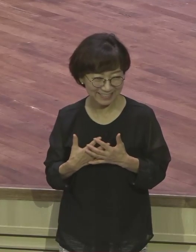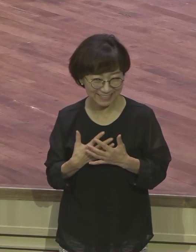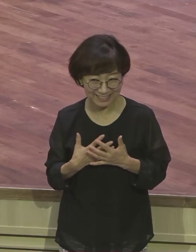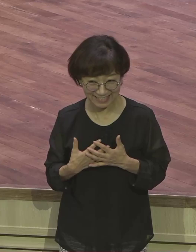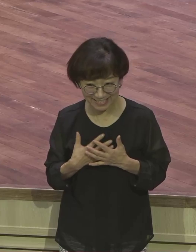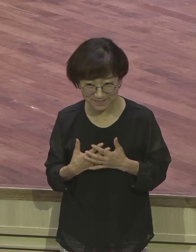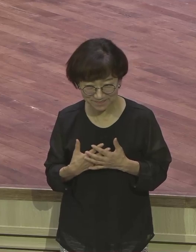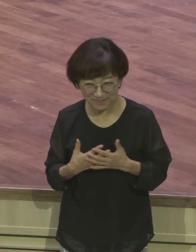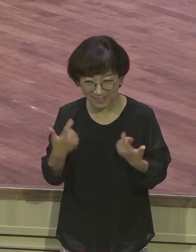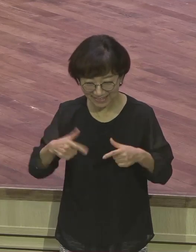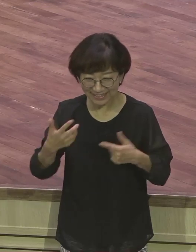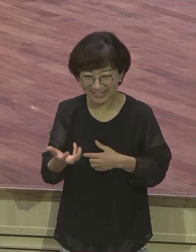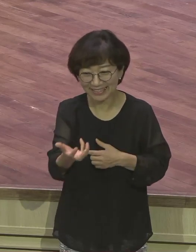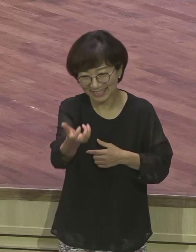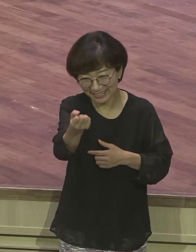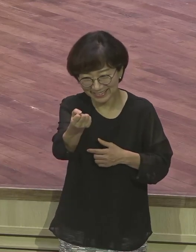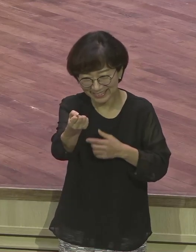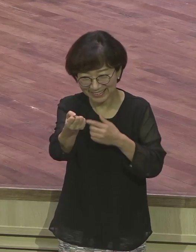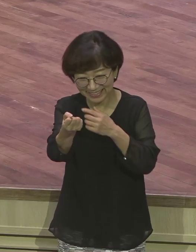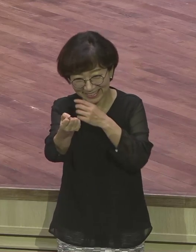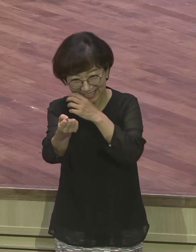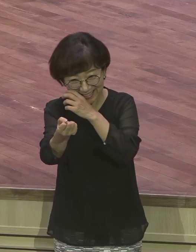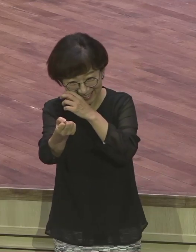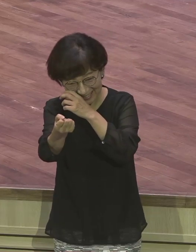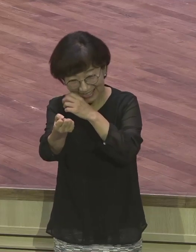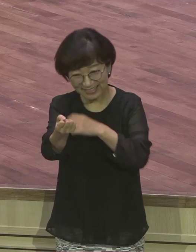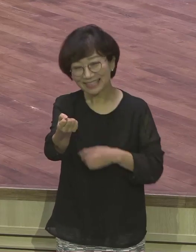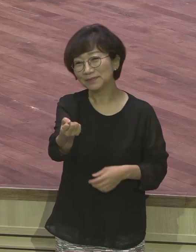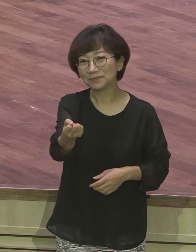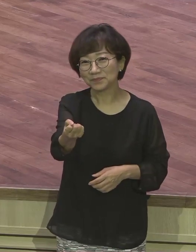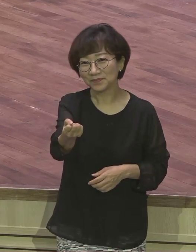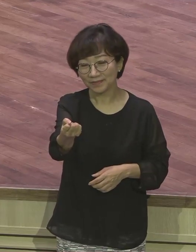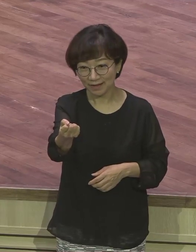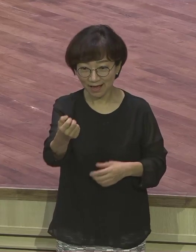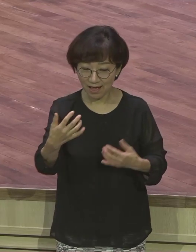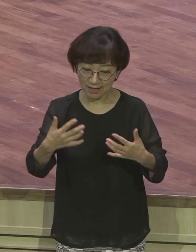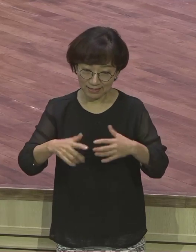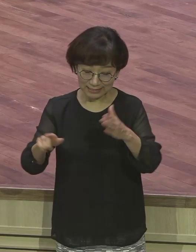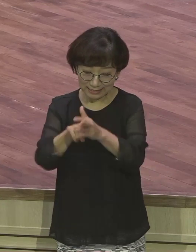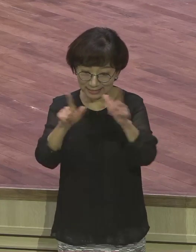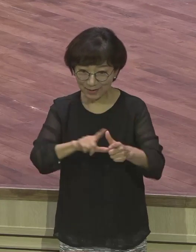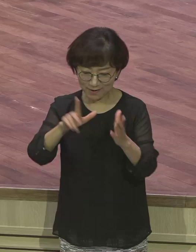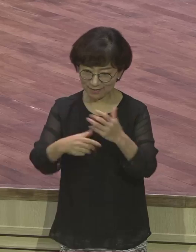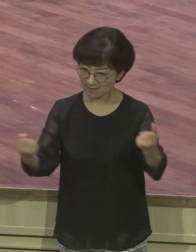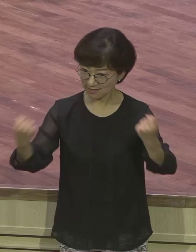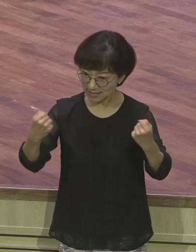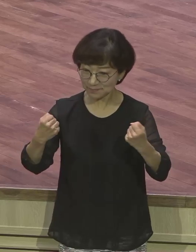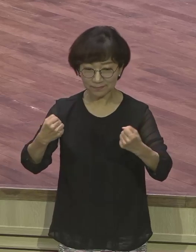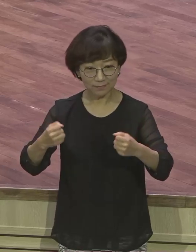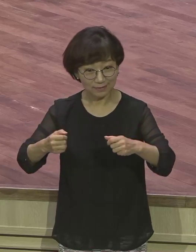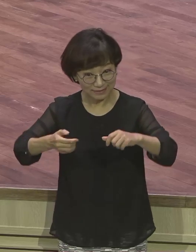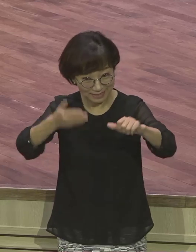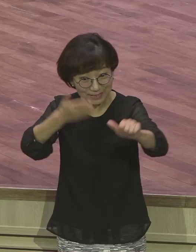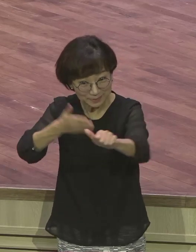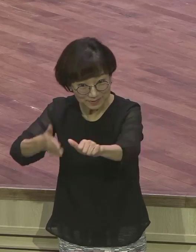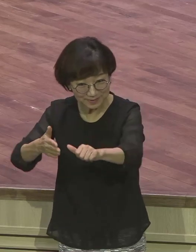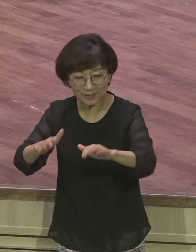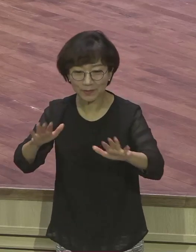있어서 생동감 넘치는 신앙사와 시일을 점으로 축복합니다 주신 말씀 생각하고 우리 기도하겠습니다